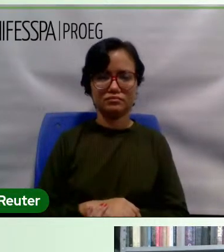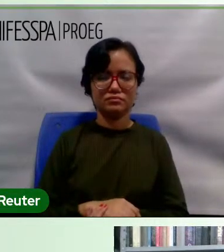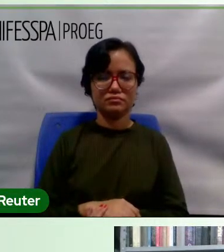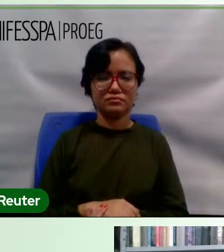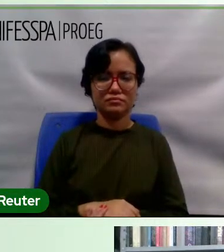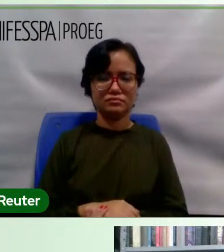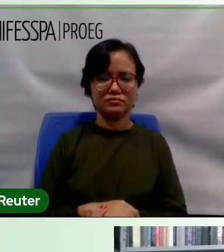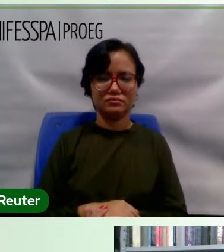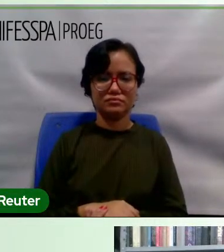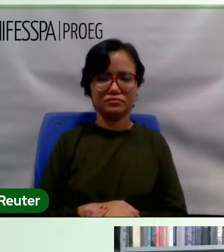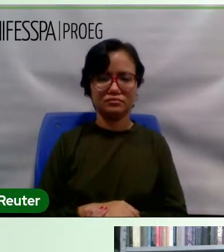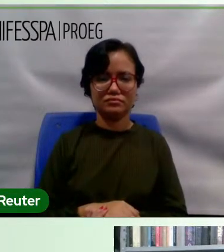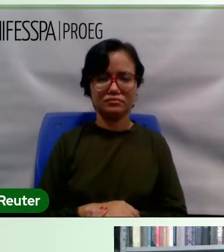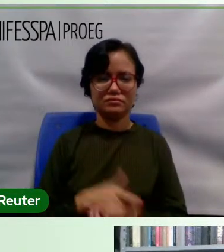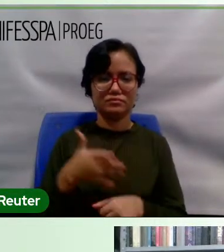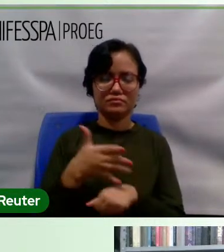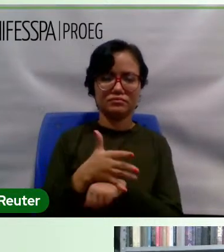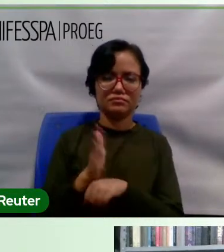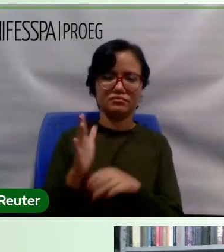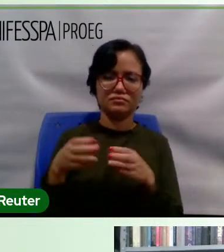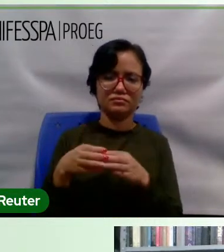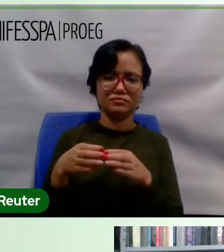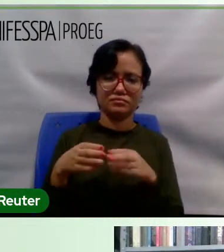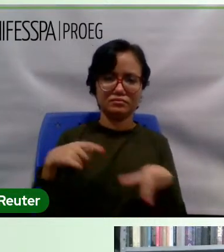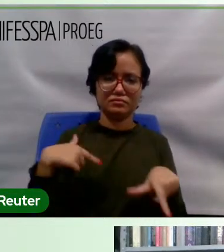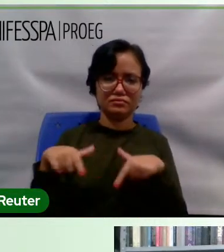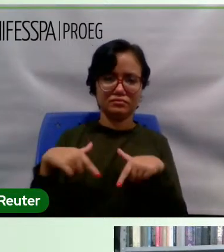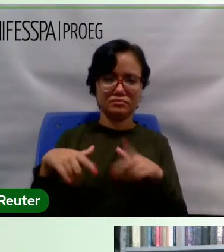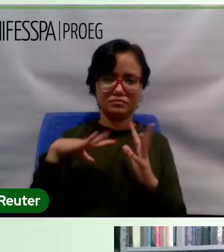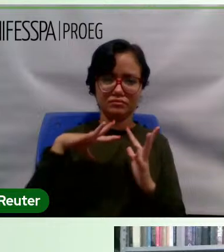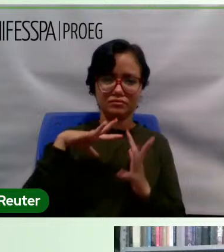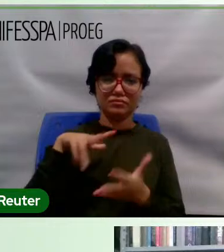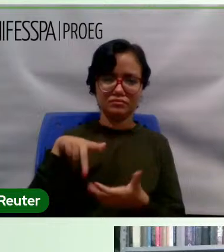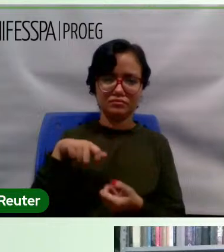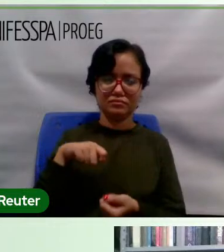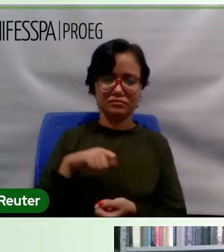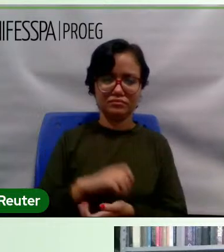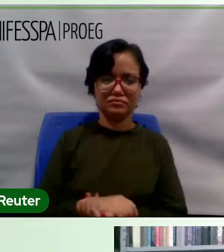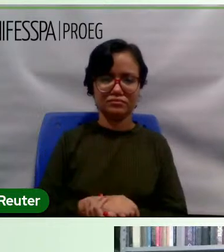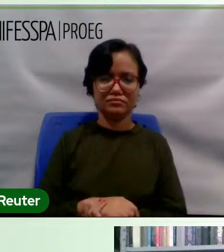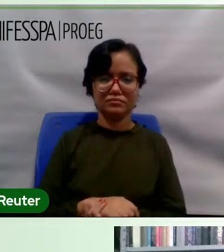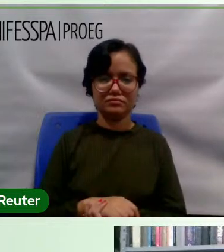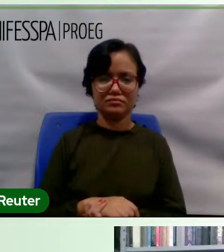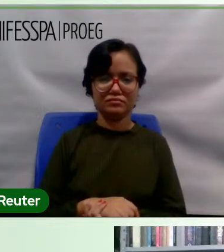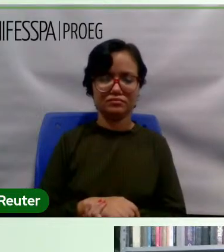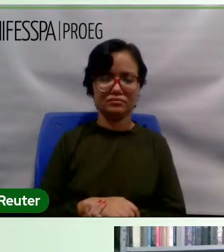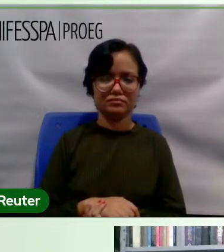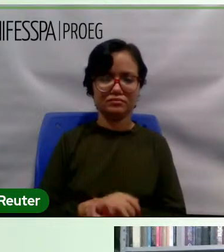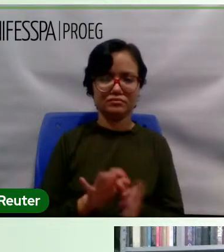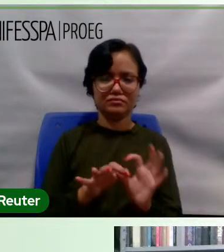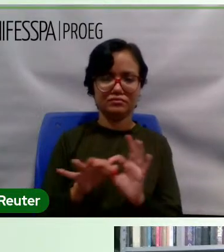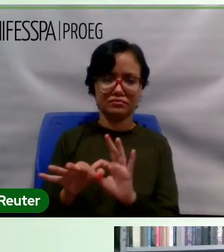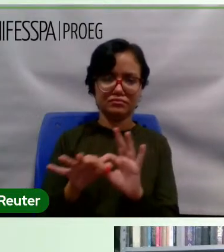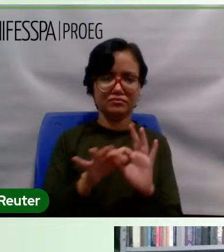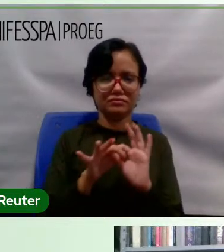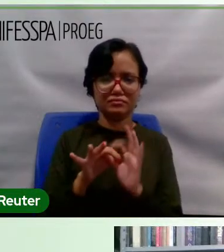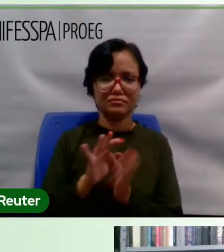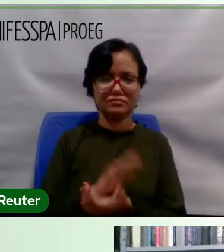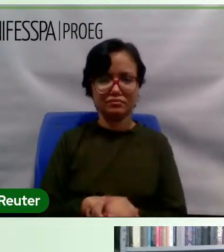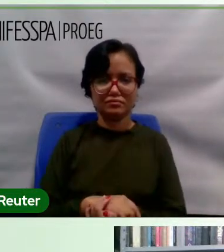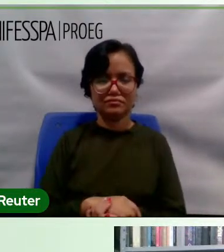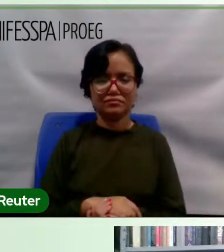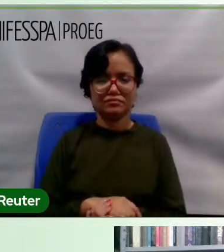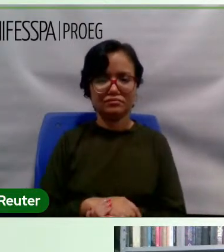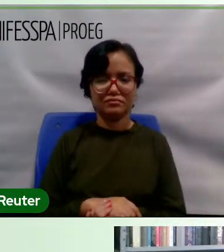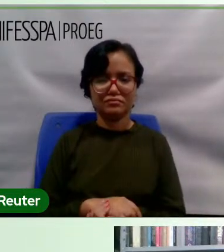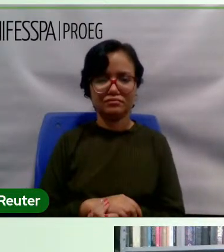É membro do grupo de trabalho Mundos do Trabalho, da ANPU Nacional e da Rede Proprieca, membro, membra do